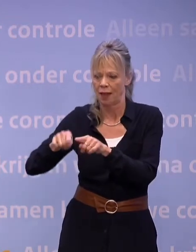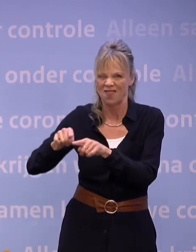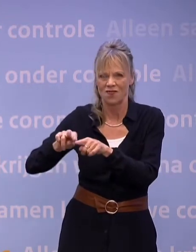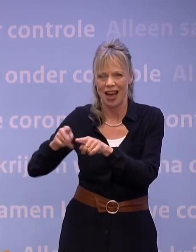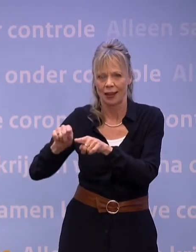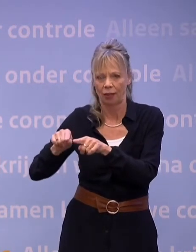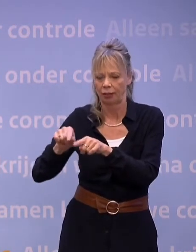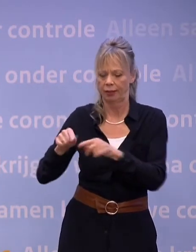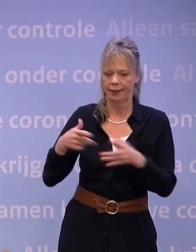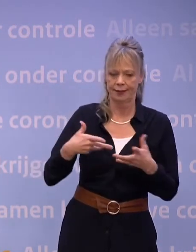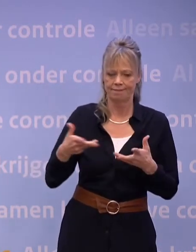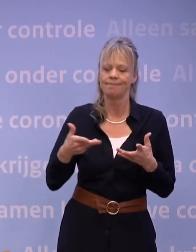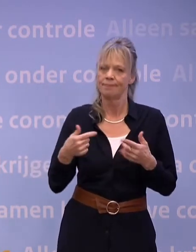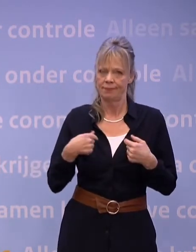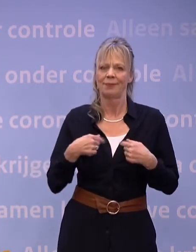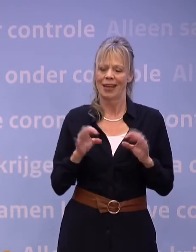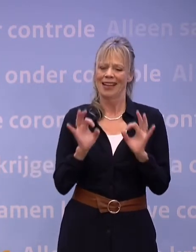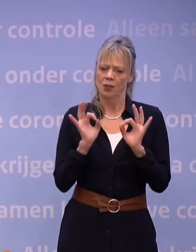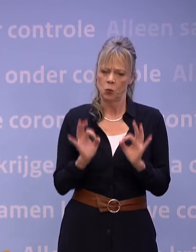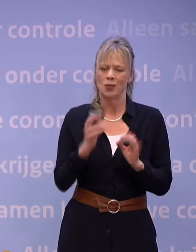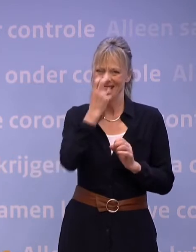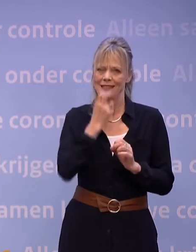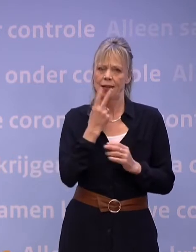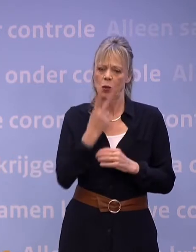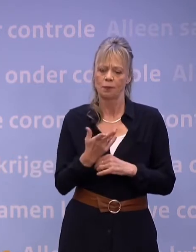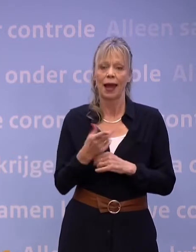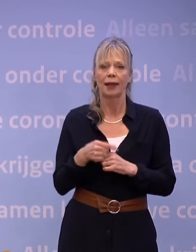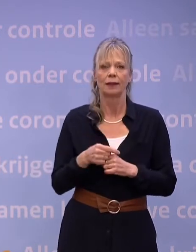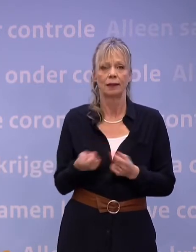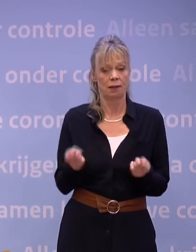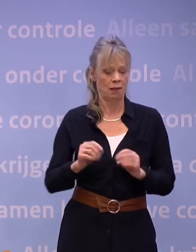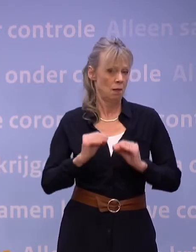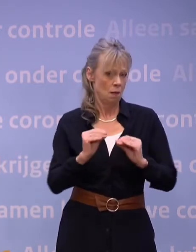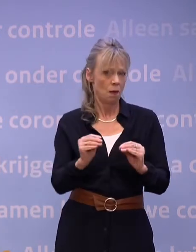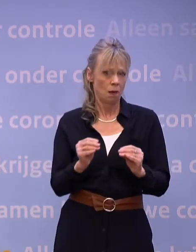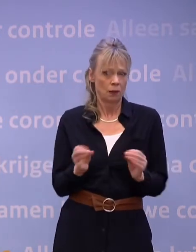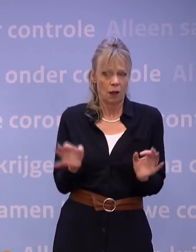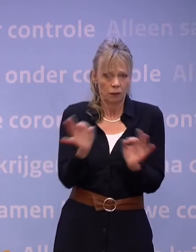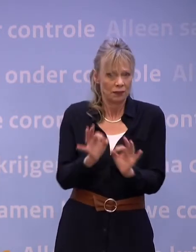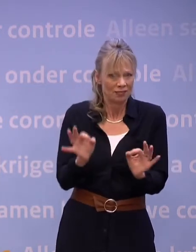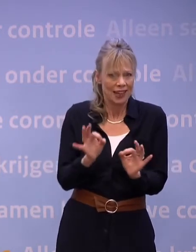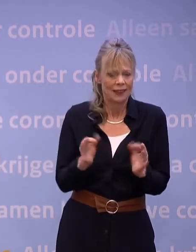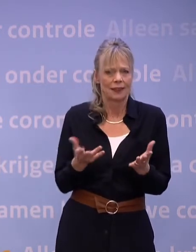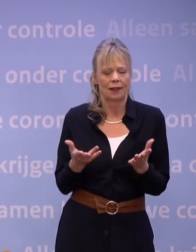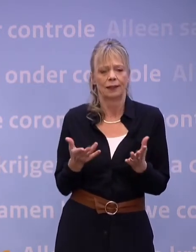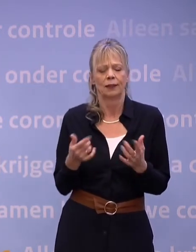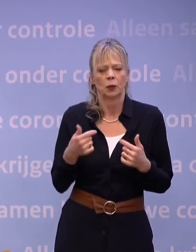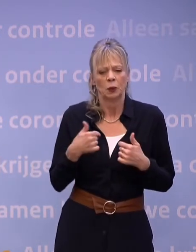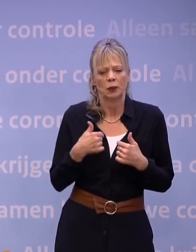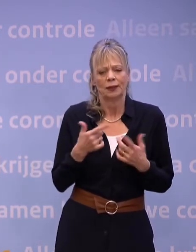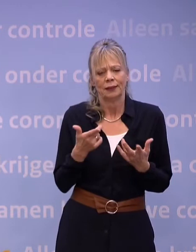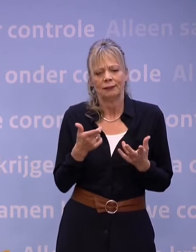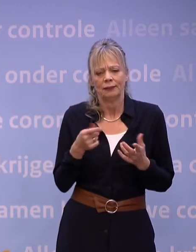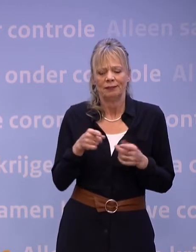De huidige lockdown is verschrikkelijk voor ons allemaal. En juist daarom is er veel voor te zeggen dat we zolang